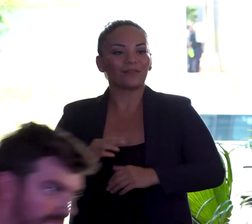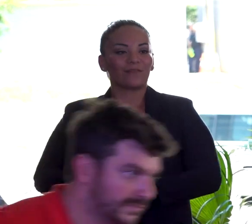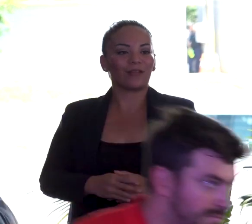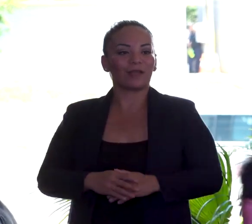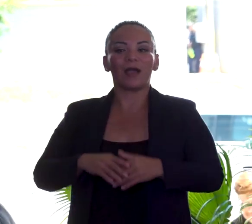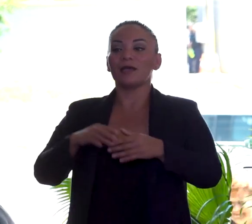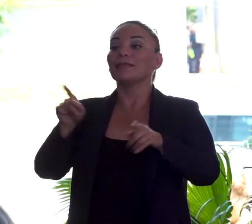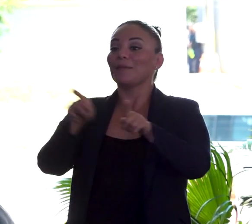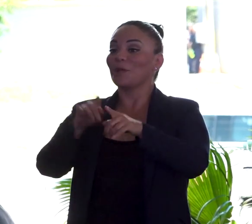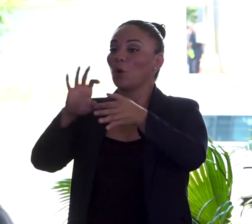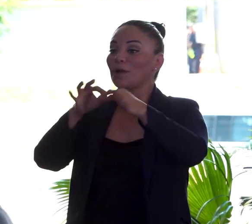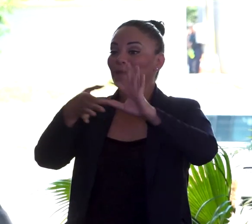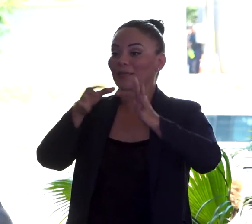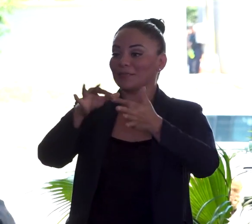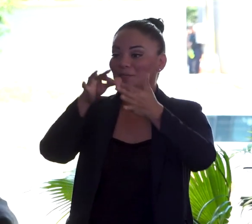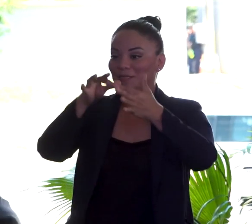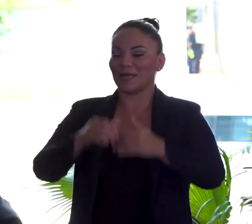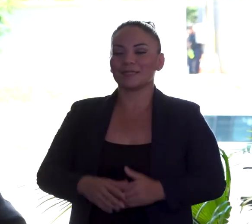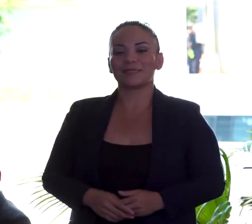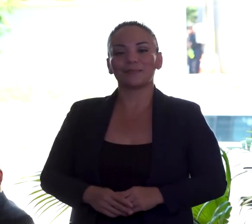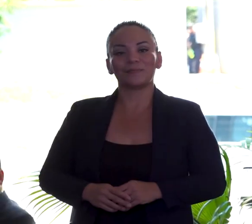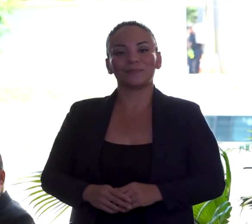y de Olimpiadas Internacionales.